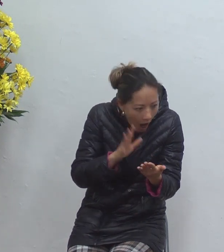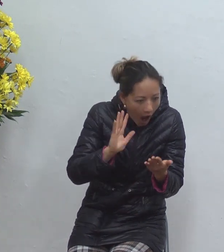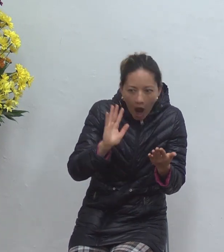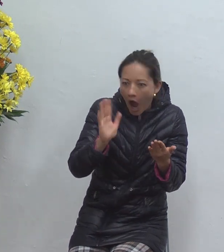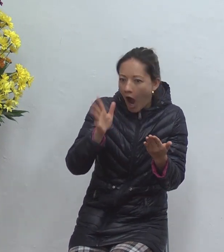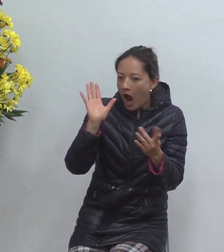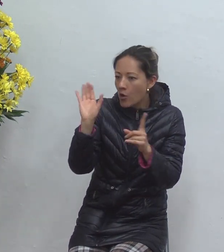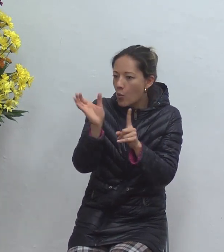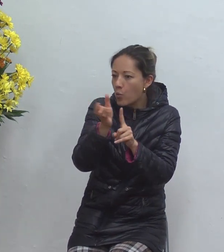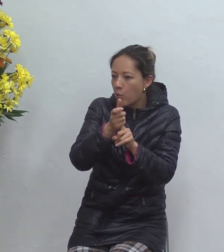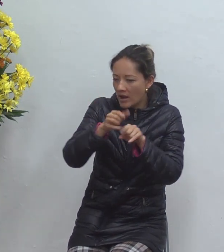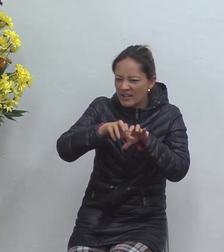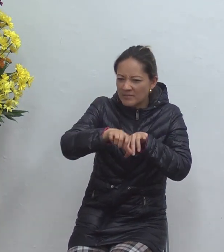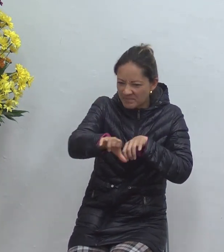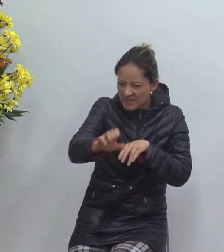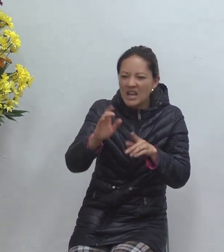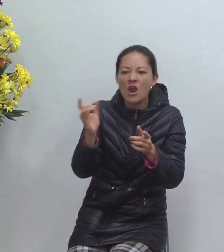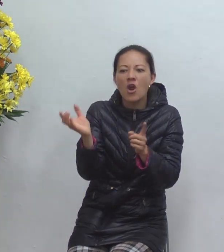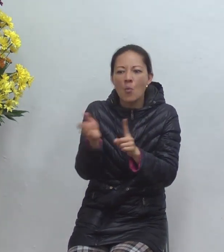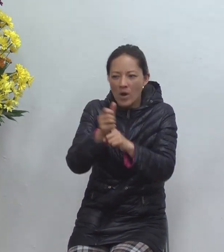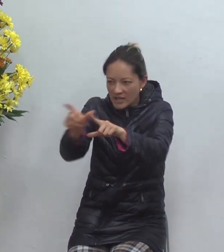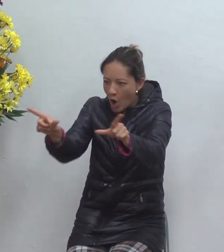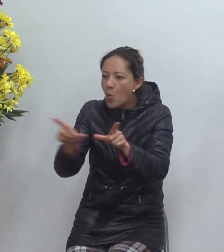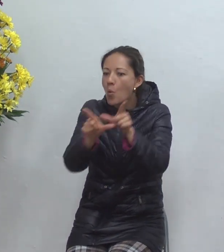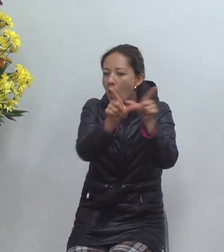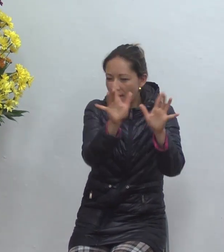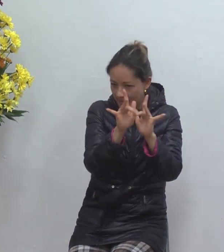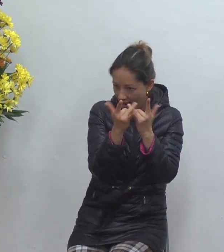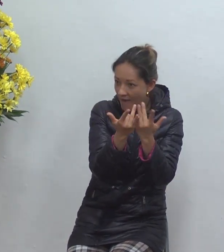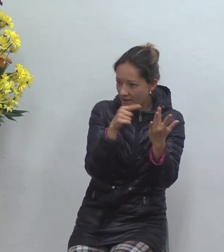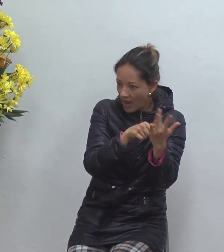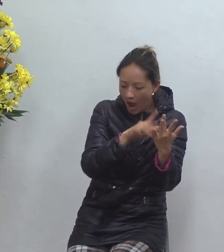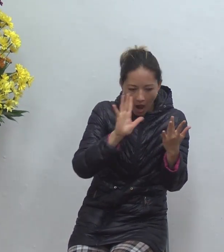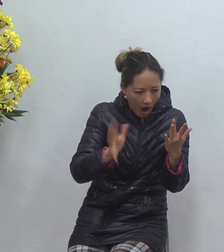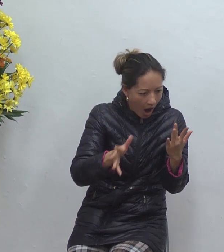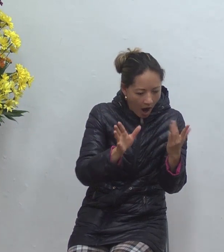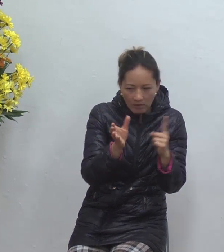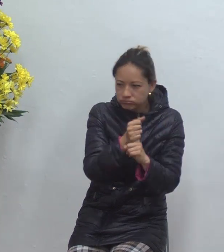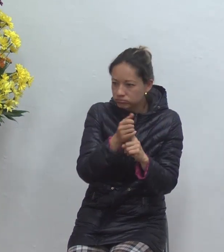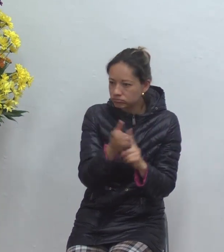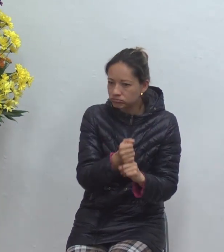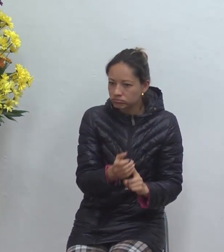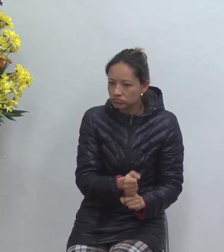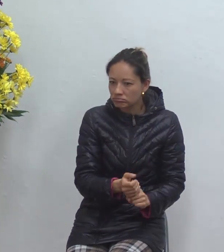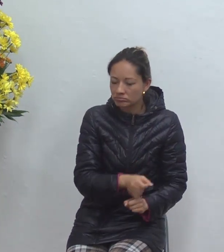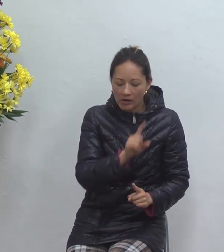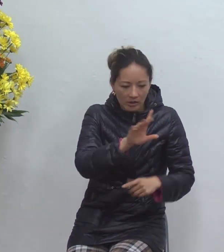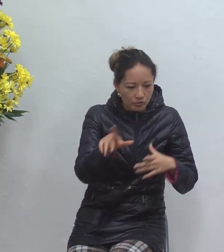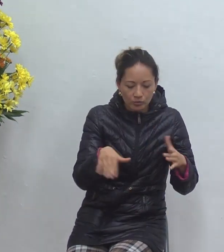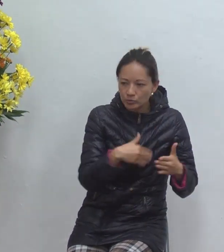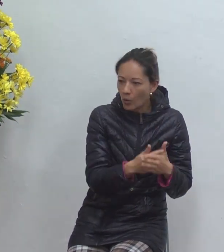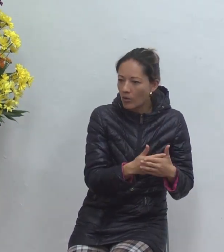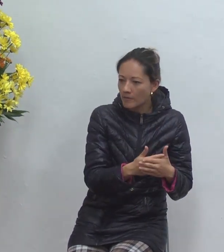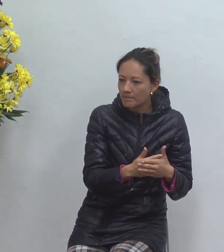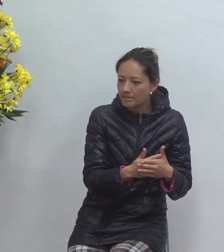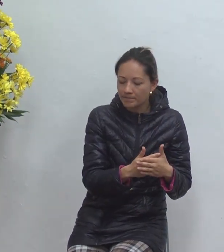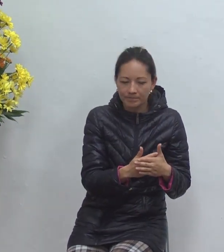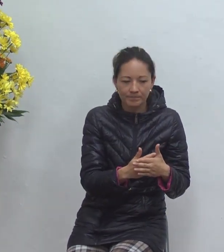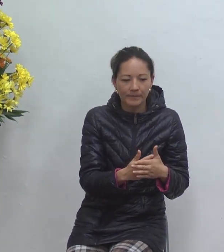geográficos que solamente podía dar una persona que hubiera vivido en jerusalén ante el año 70